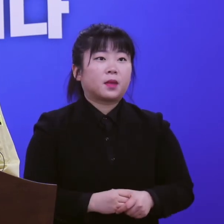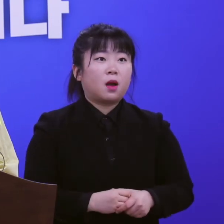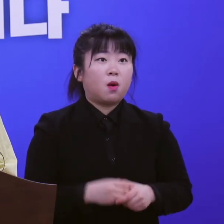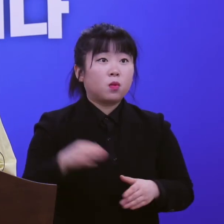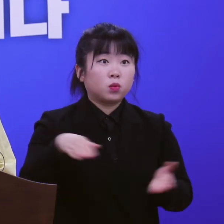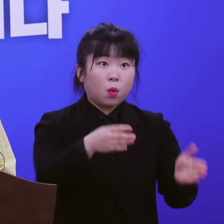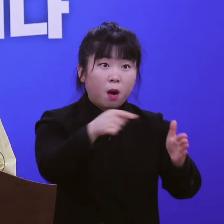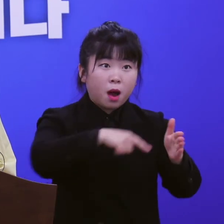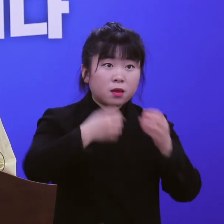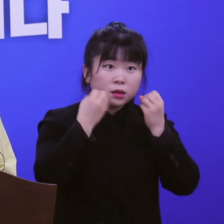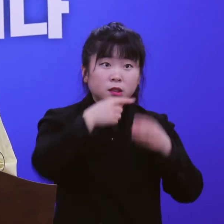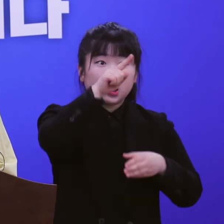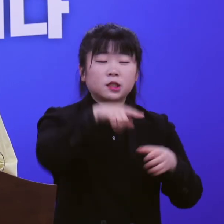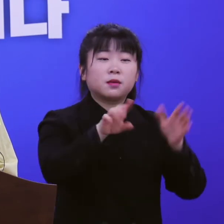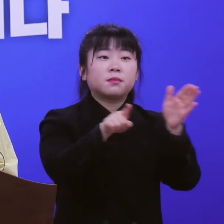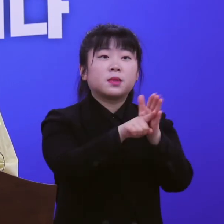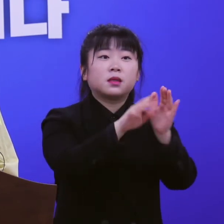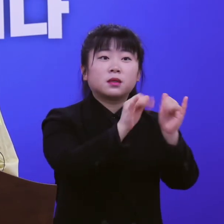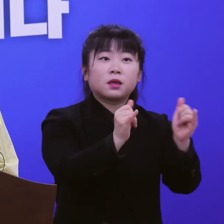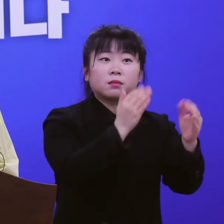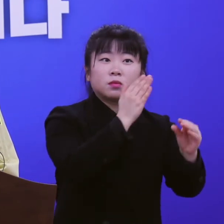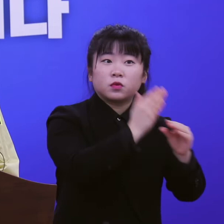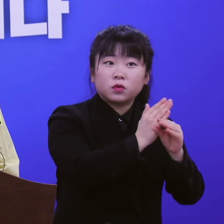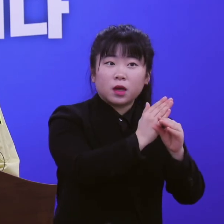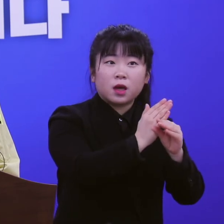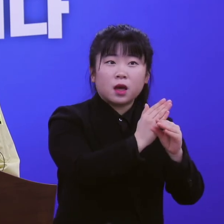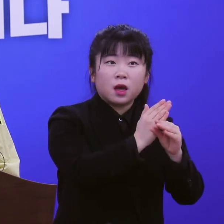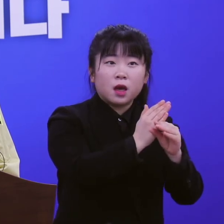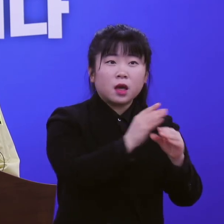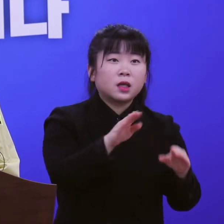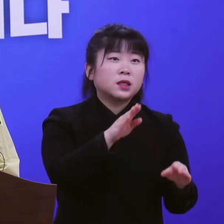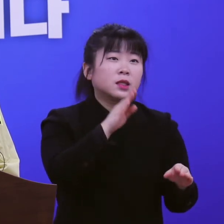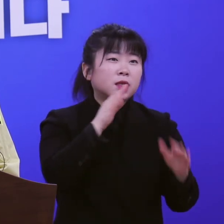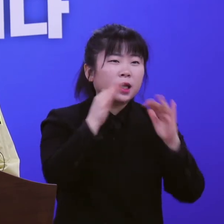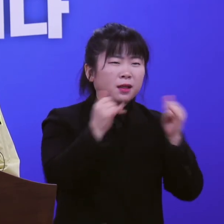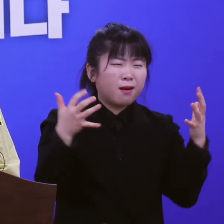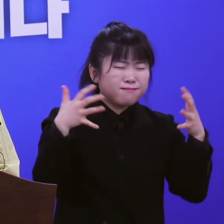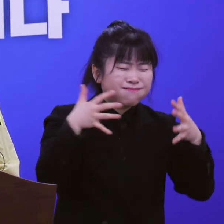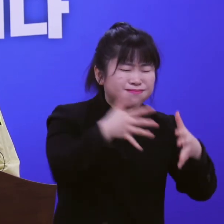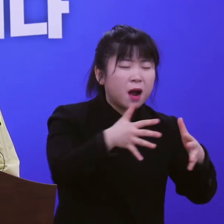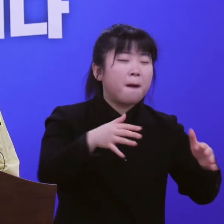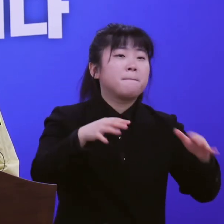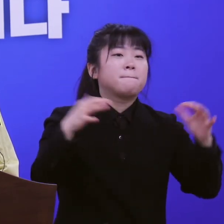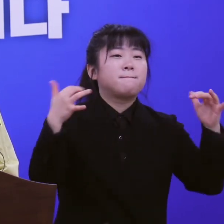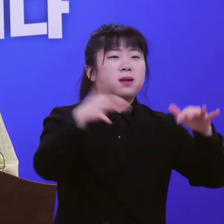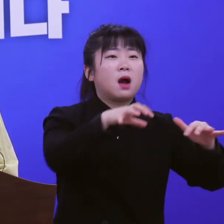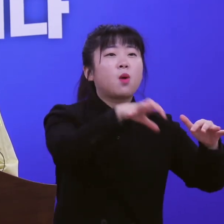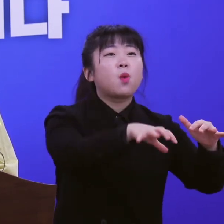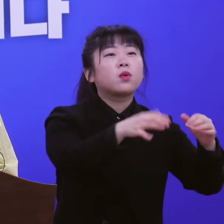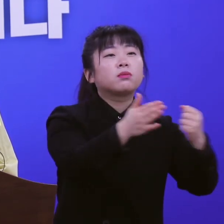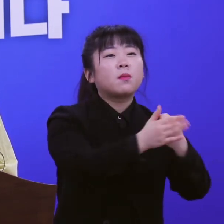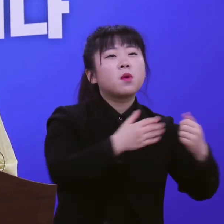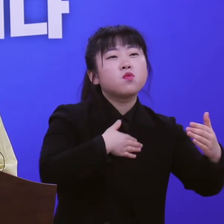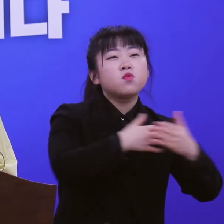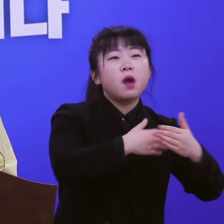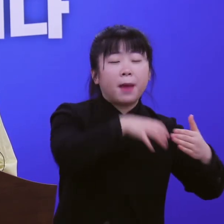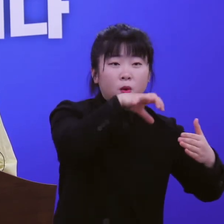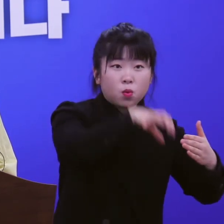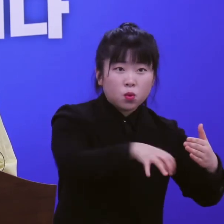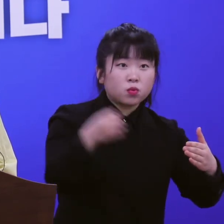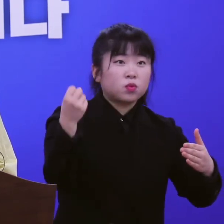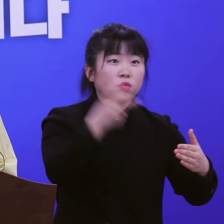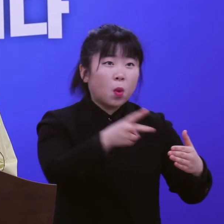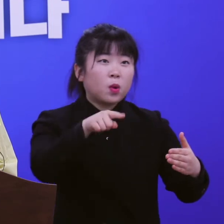신도 가운데 고위험 직종 종사자와 밀집도가 높은 아파트 거주 대상 신천지 신도를 중심으로